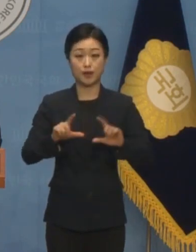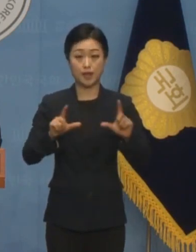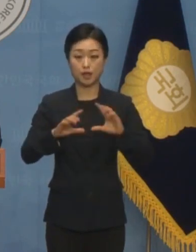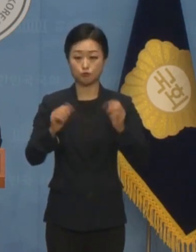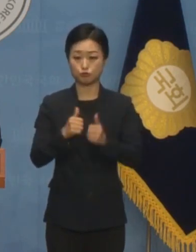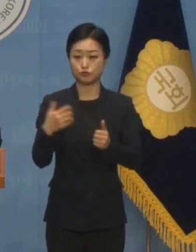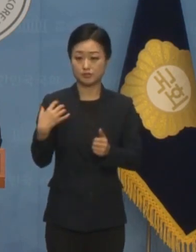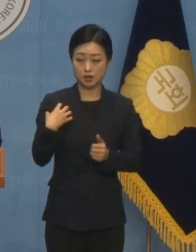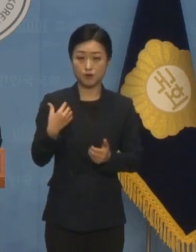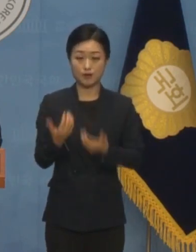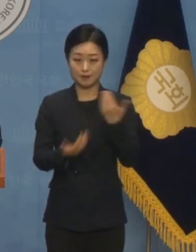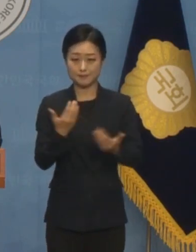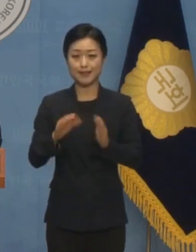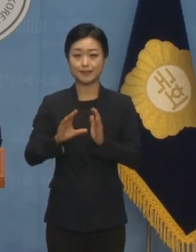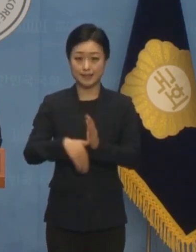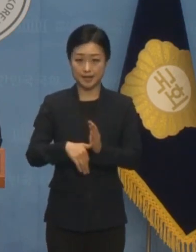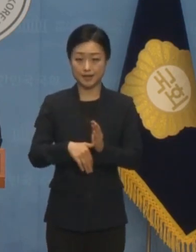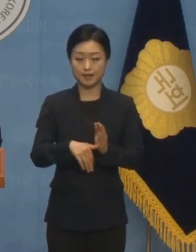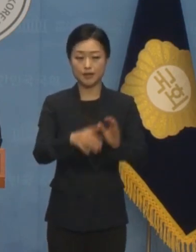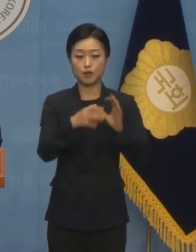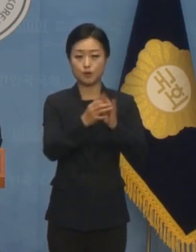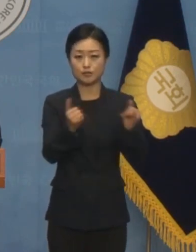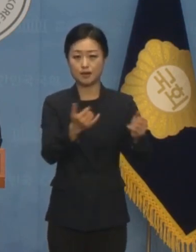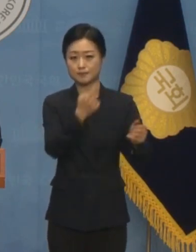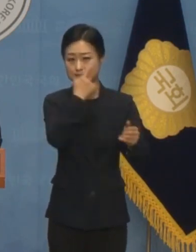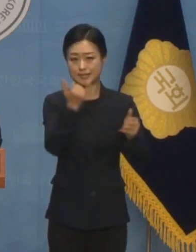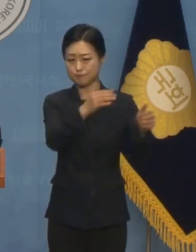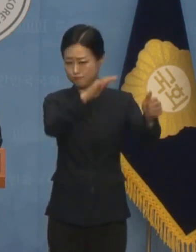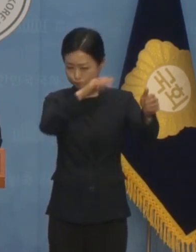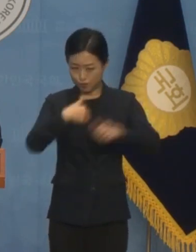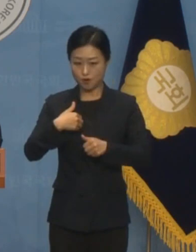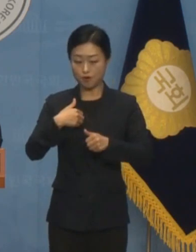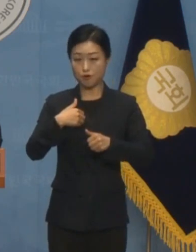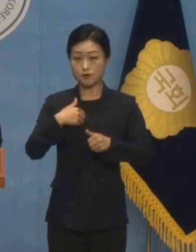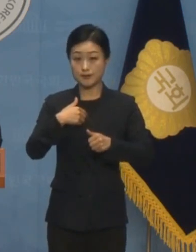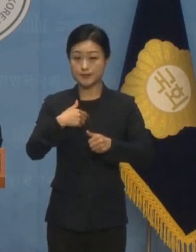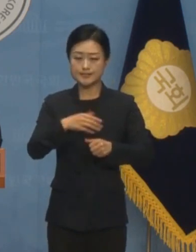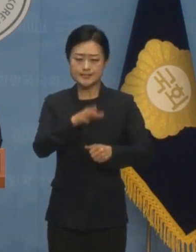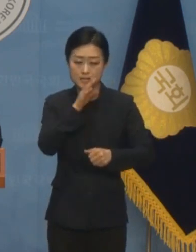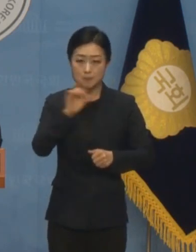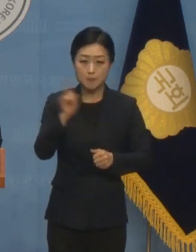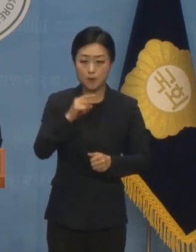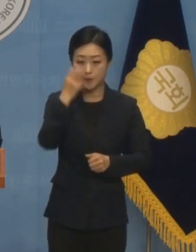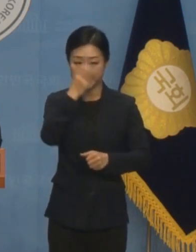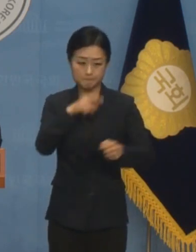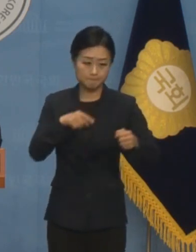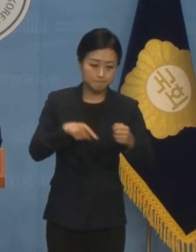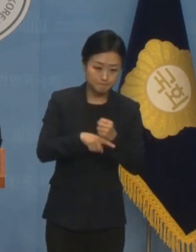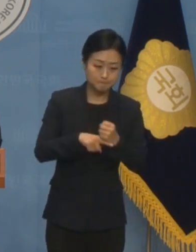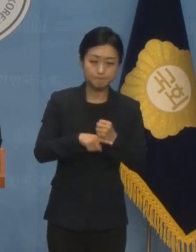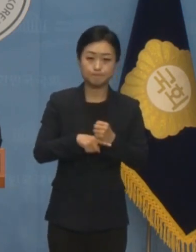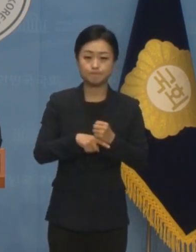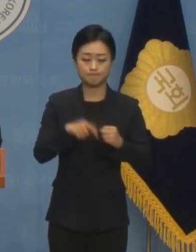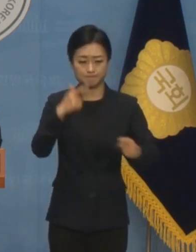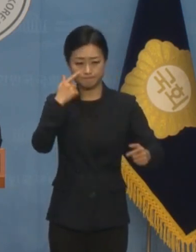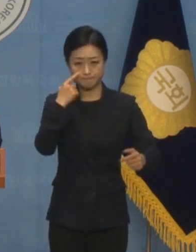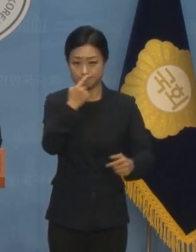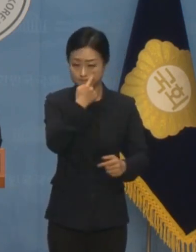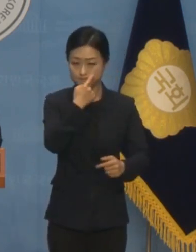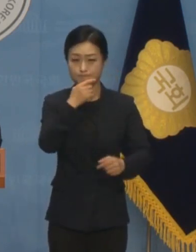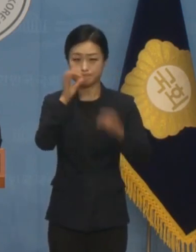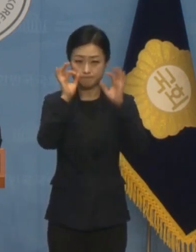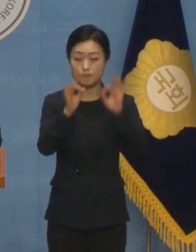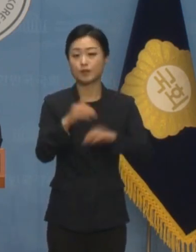국정감사 시 관계자들을 정인으로 출석시켜 사실관계를 철저히 따져 물을